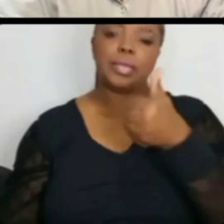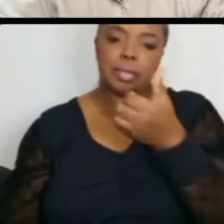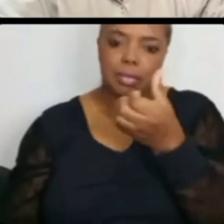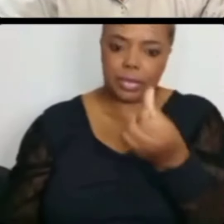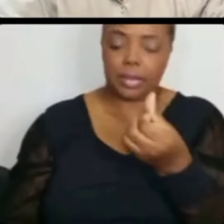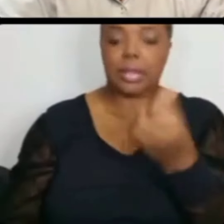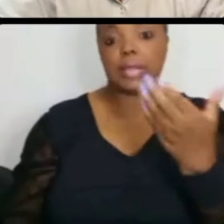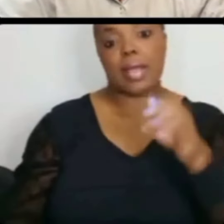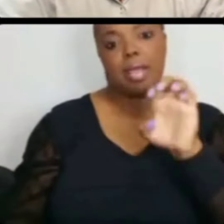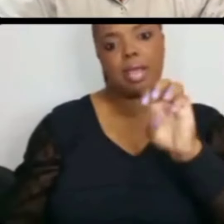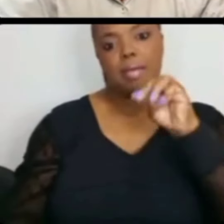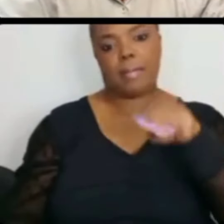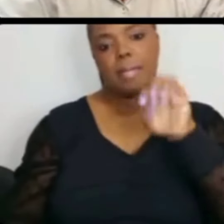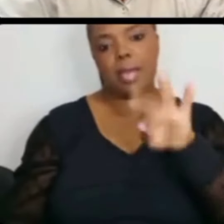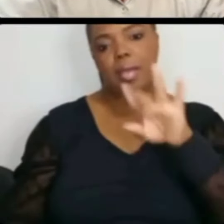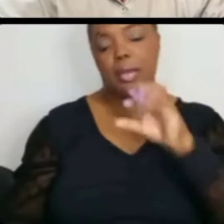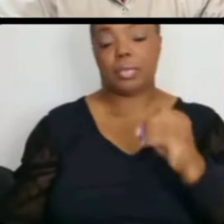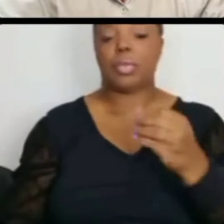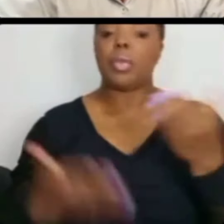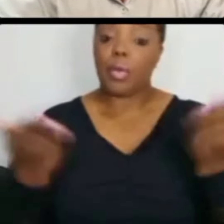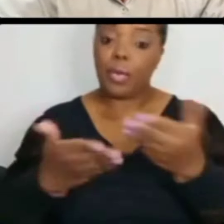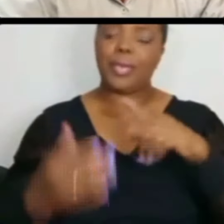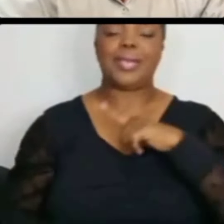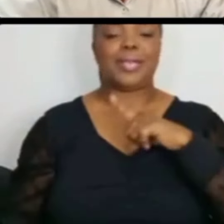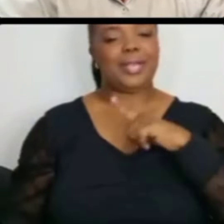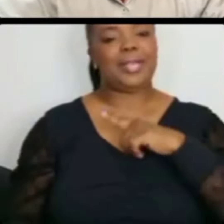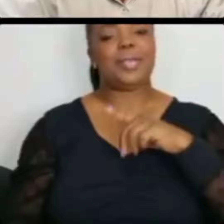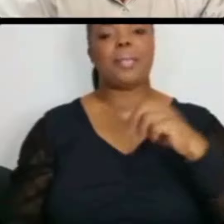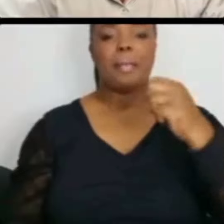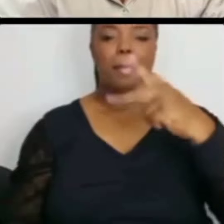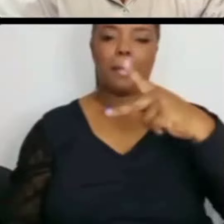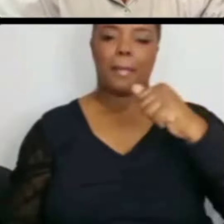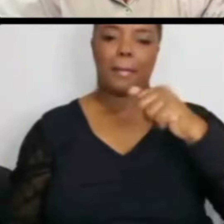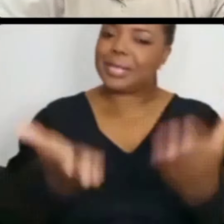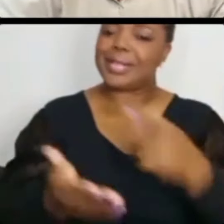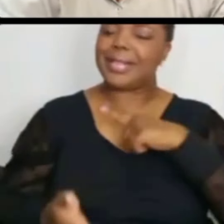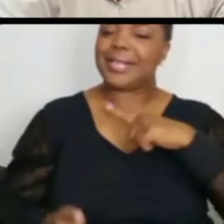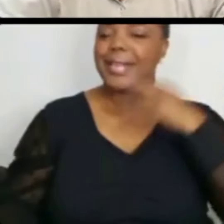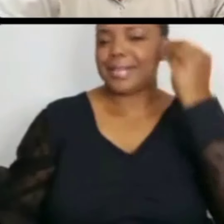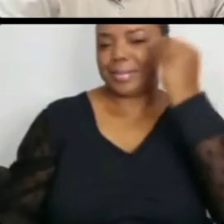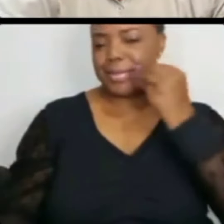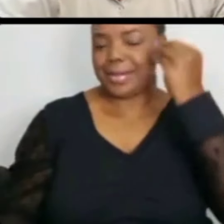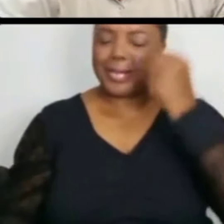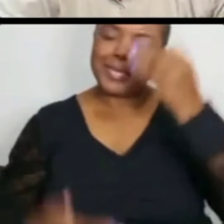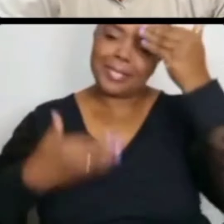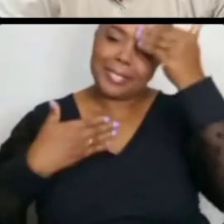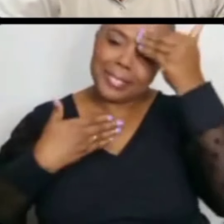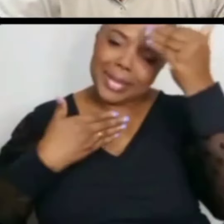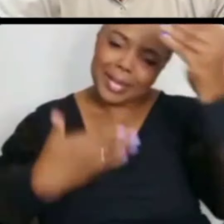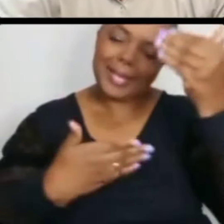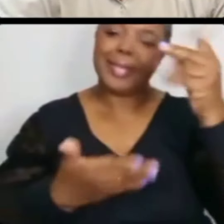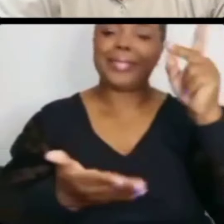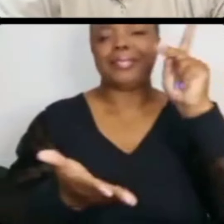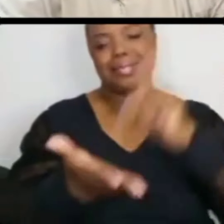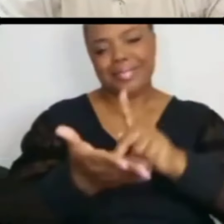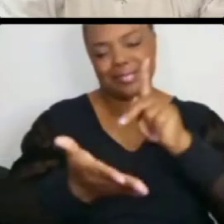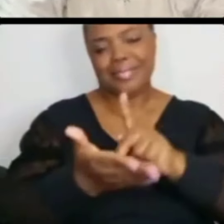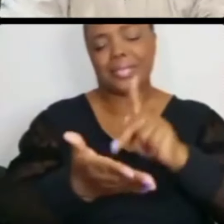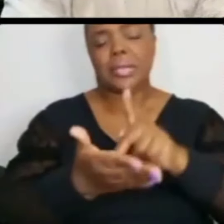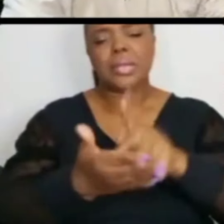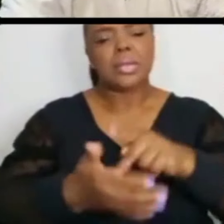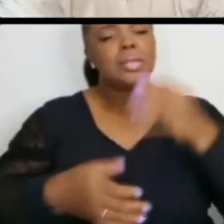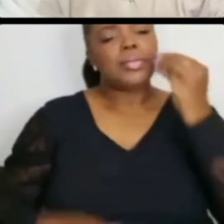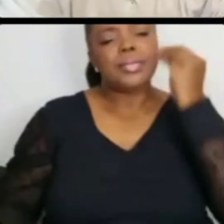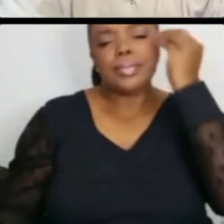Papa Francisco à frente da igreja. Realmente é uma experiência